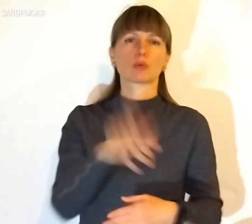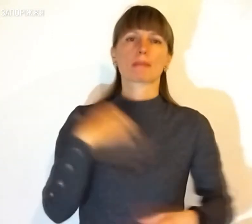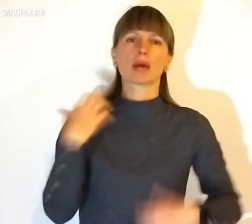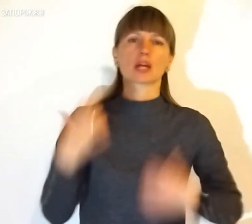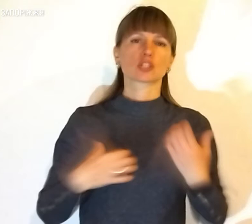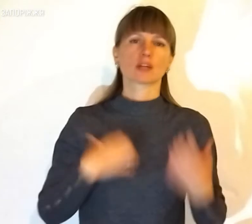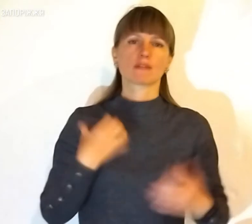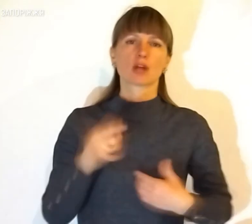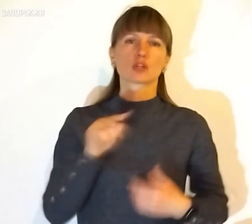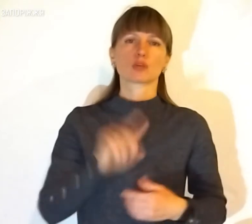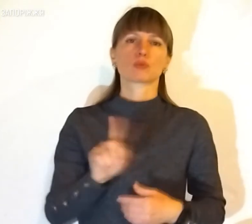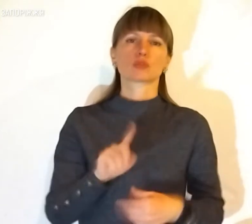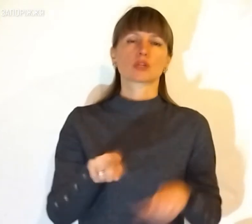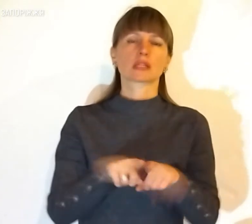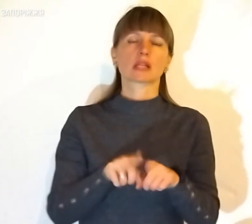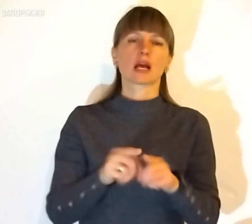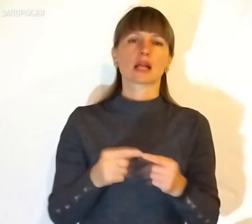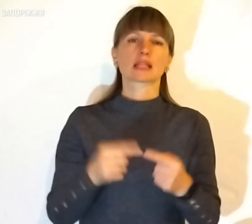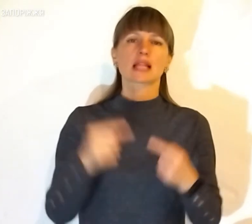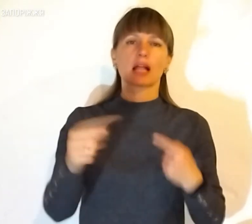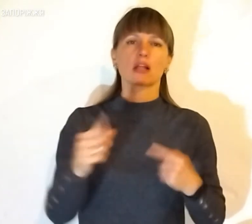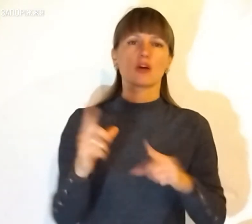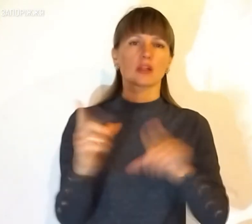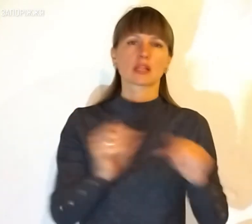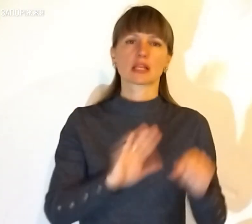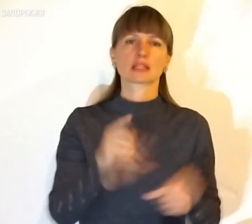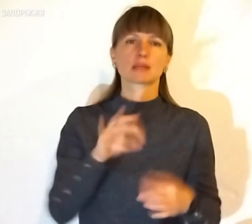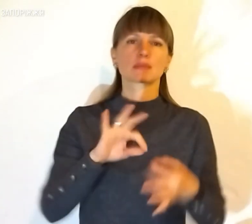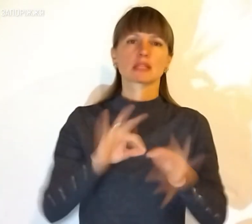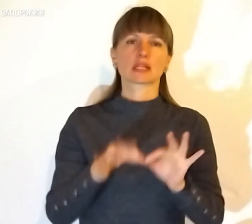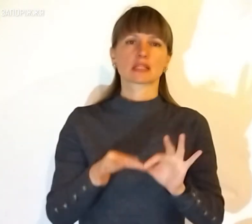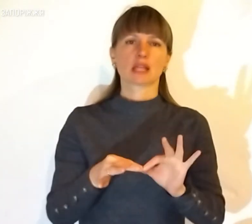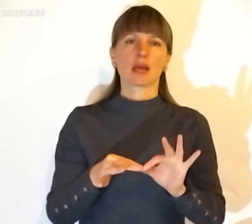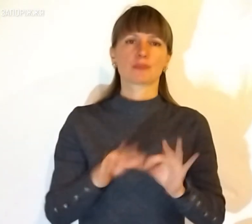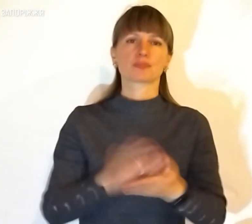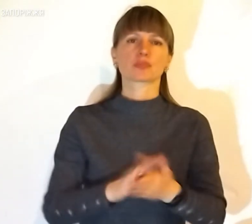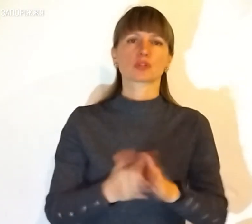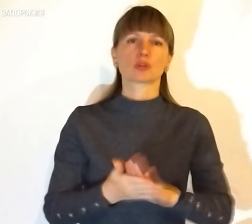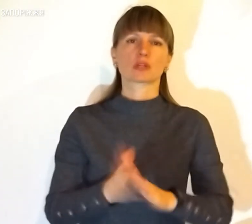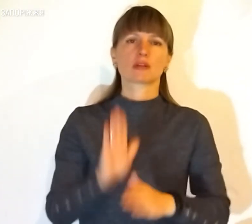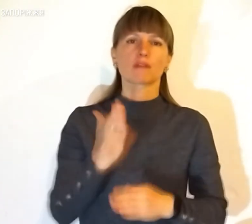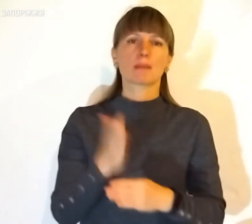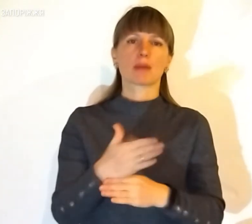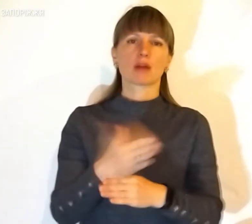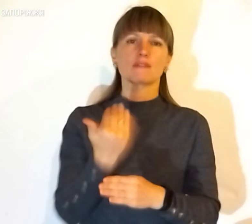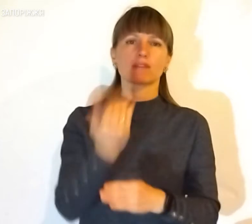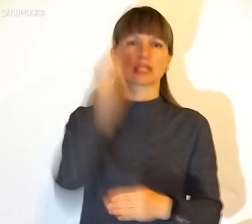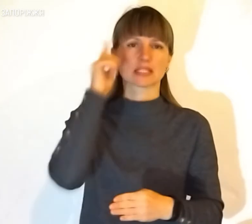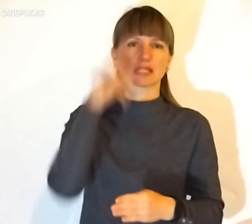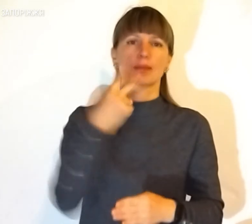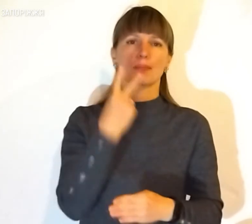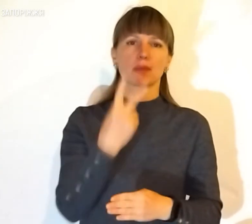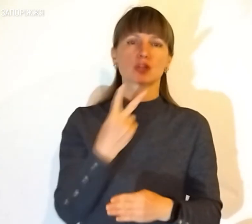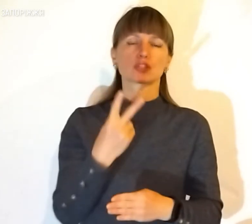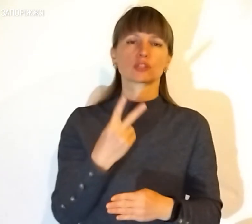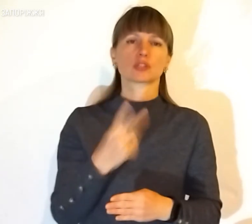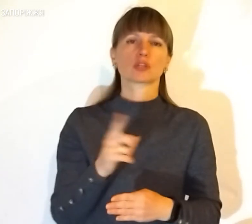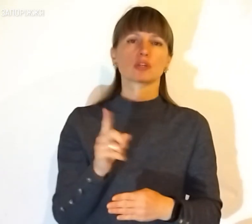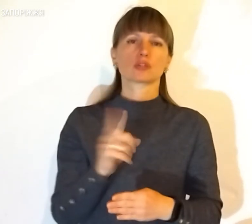переживають, тому що так далеко не їздили. Там дуже складна ситуація в Маріуполі. Ви знаєте, і бачите, чи в бомблять.